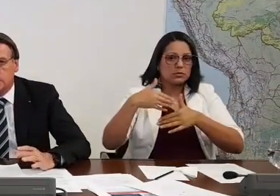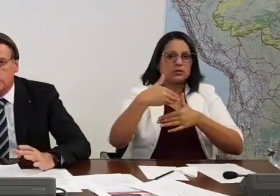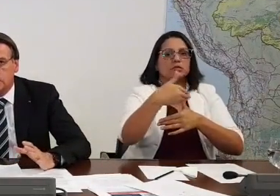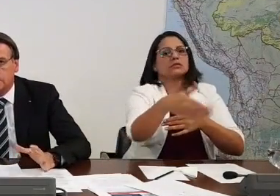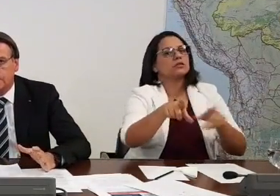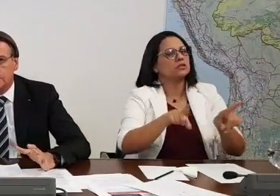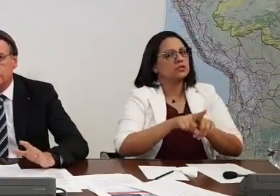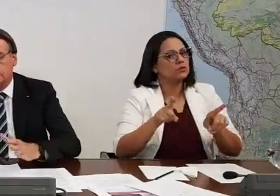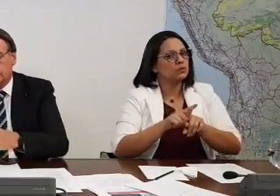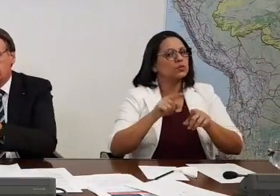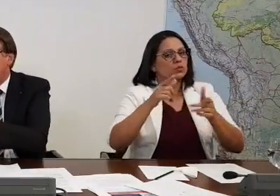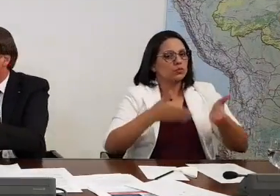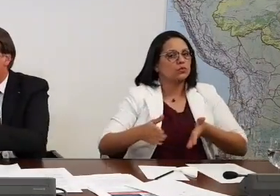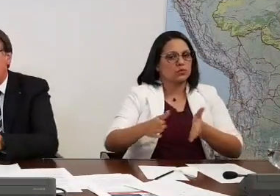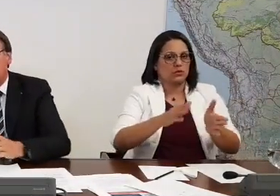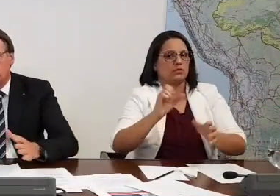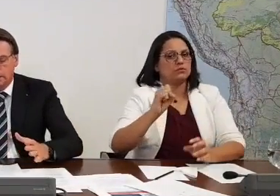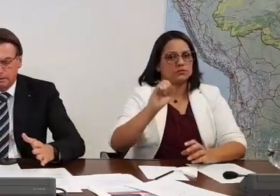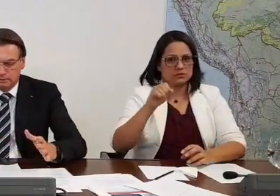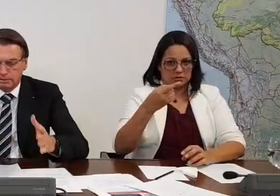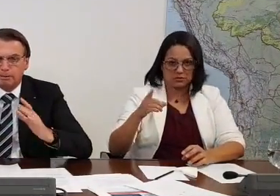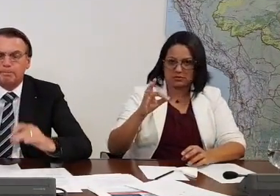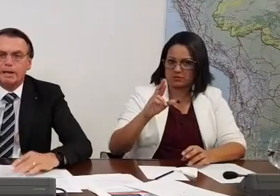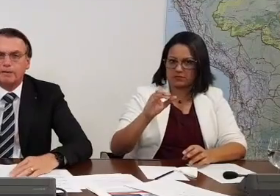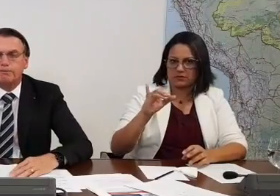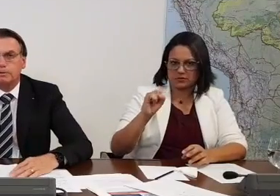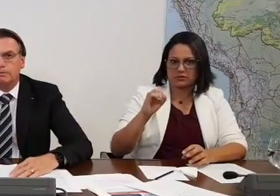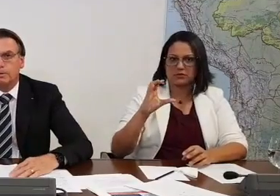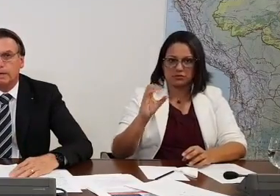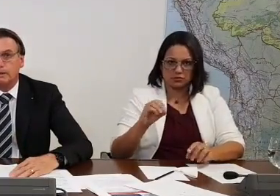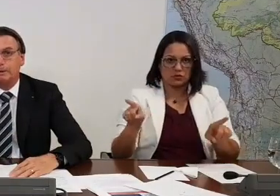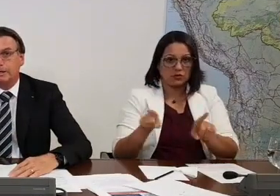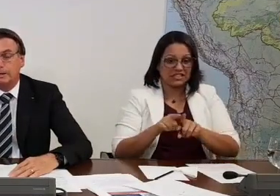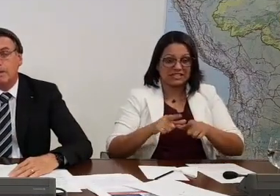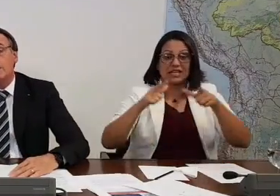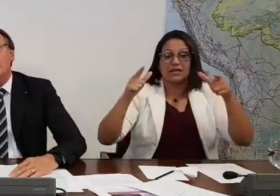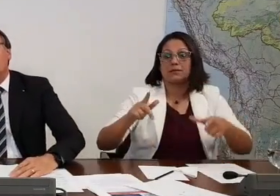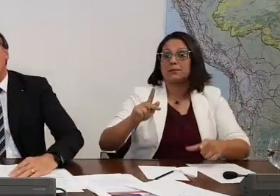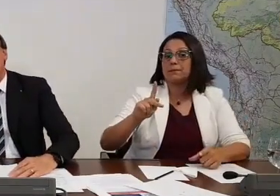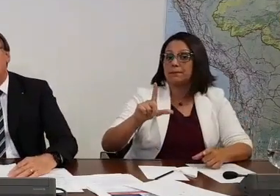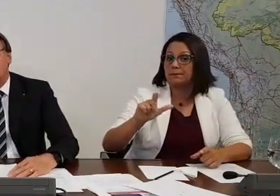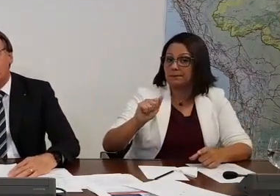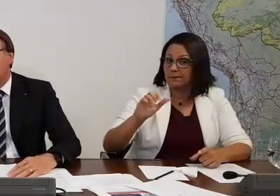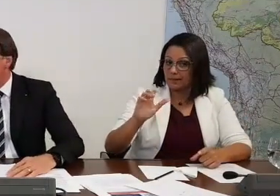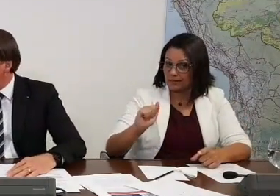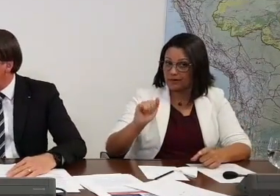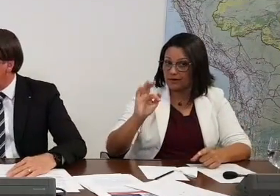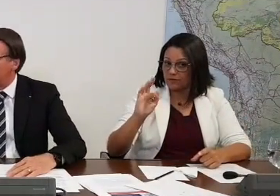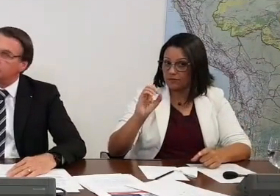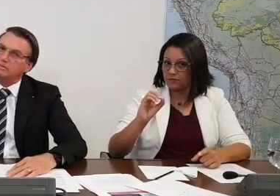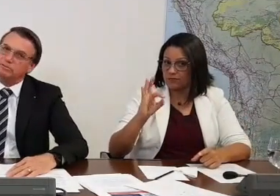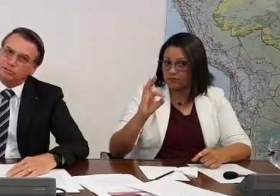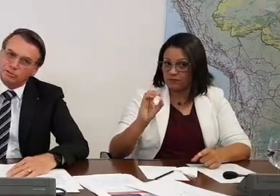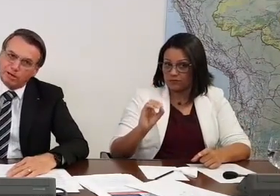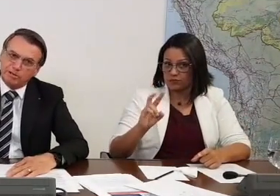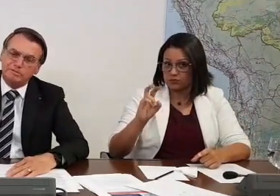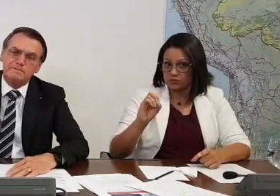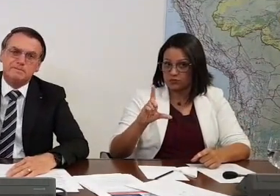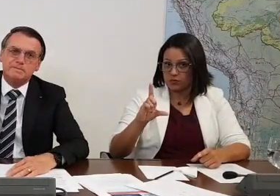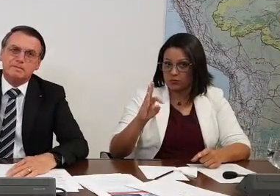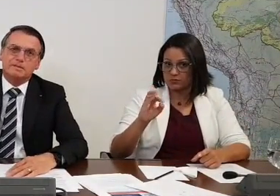transposição do São Francisco. Então, nas laterais, vamos ter placas fotovoltaicas. Para que? Para alimentar as bombas que